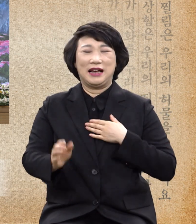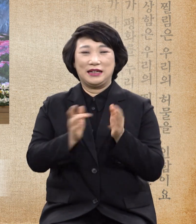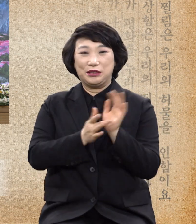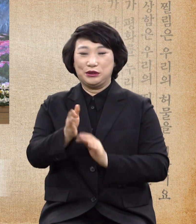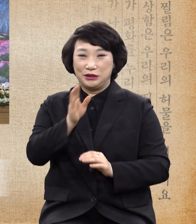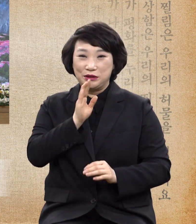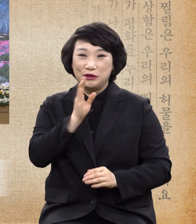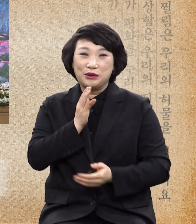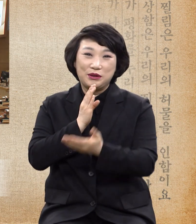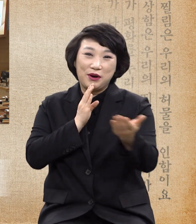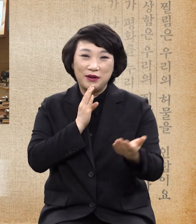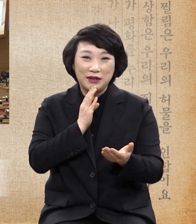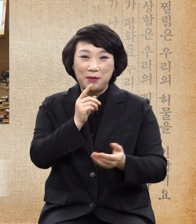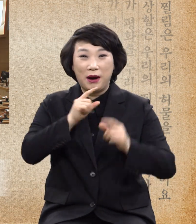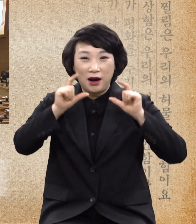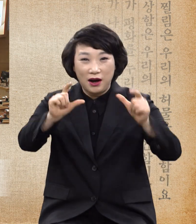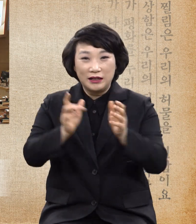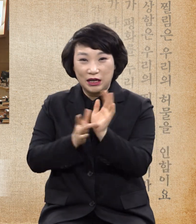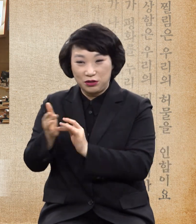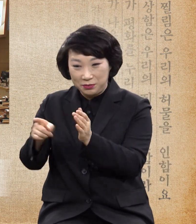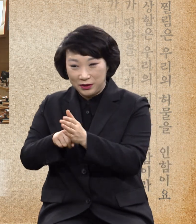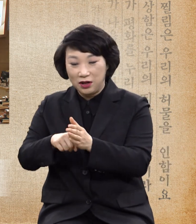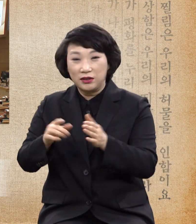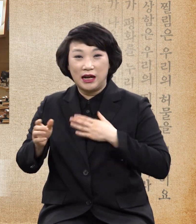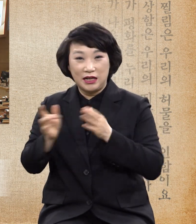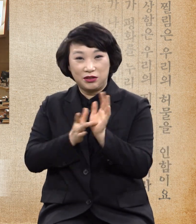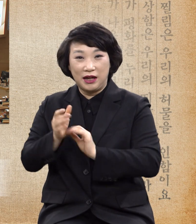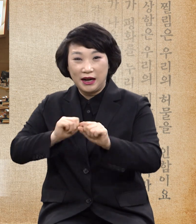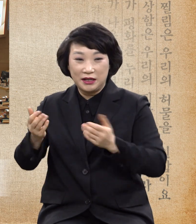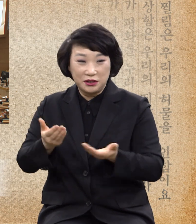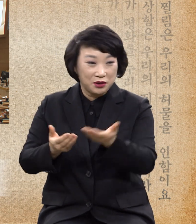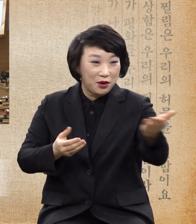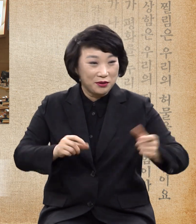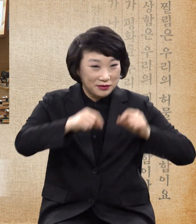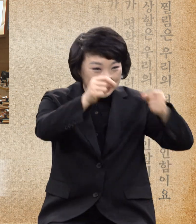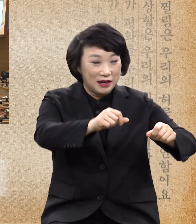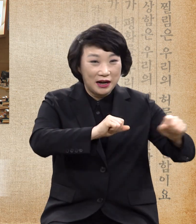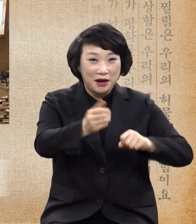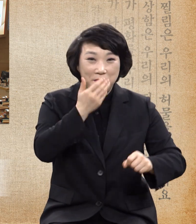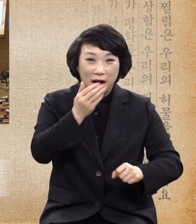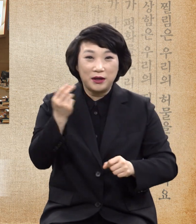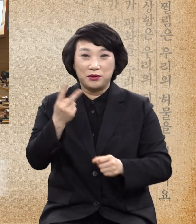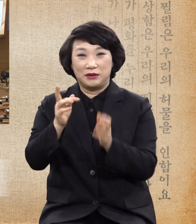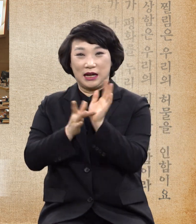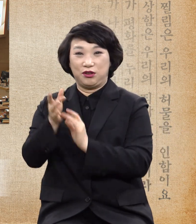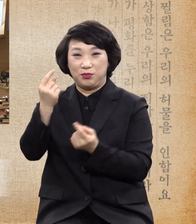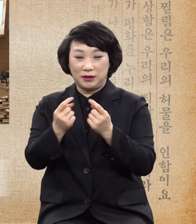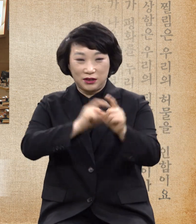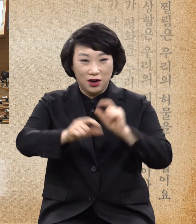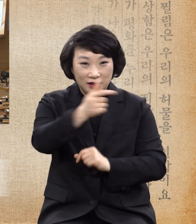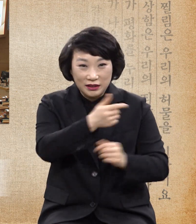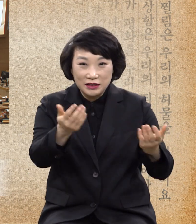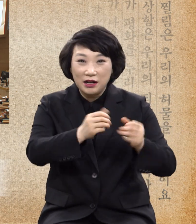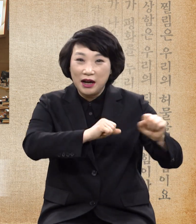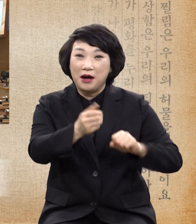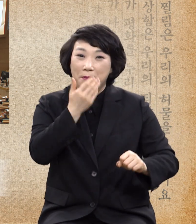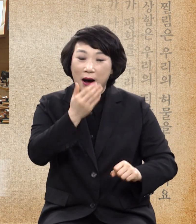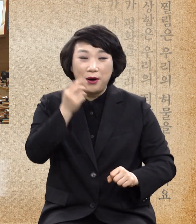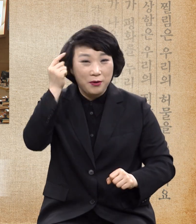너희에게 이르노니 나를 믿는 자는 나의 하는 일을 저도 할 것이오 또한 이보다 큰 것도 하리니 이는 내가 아버지께로